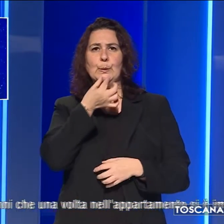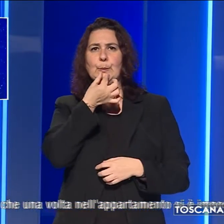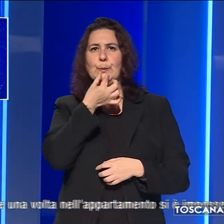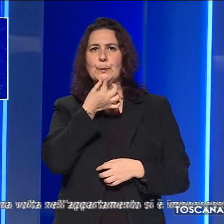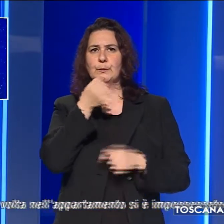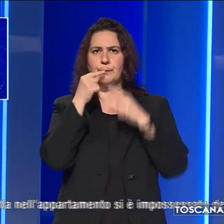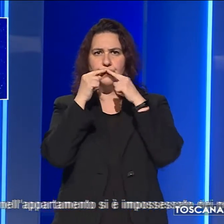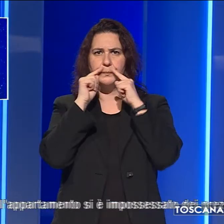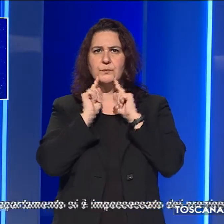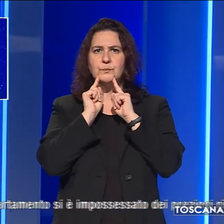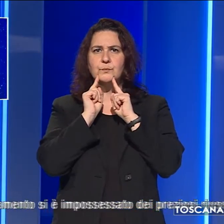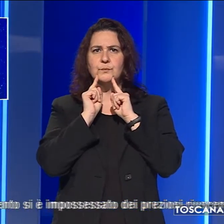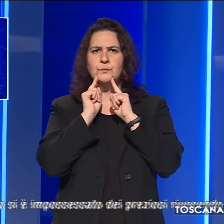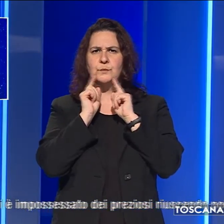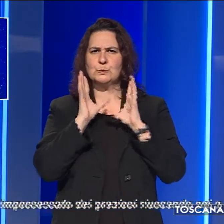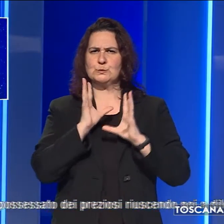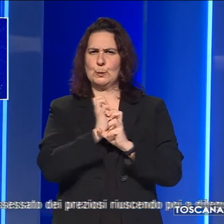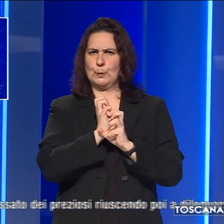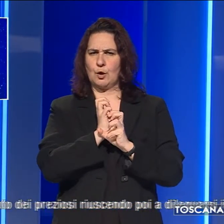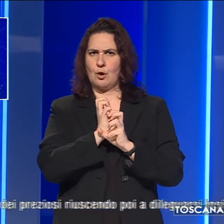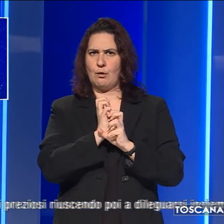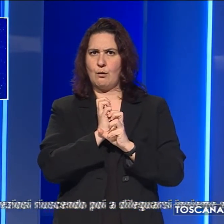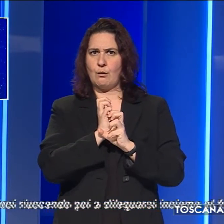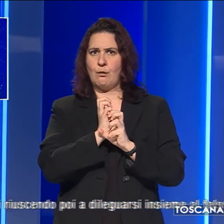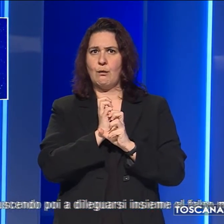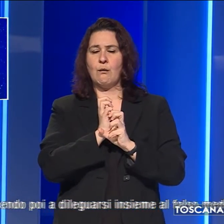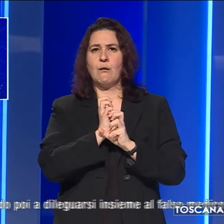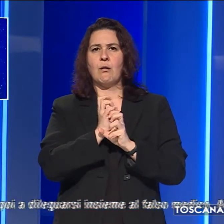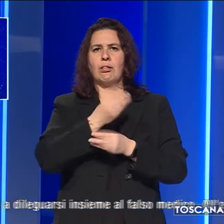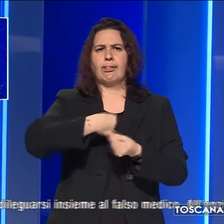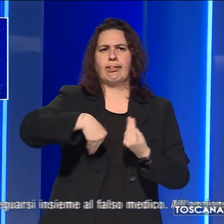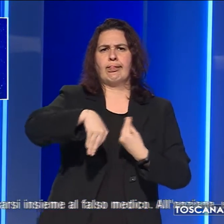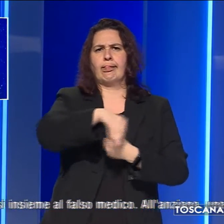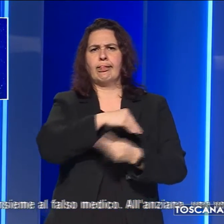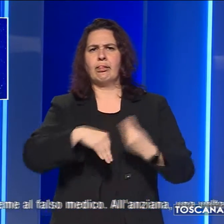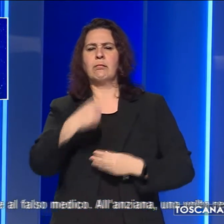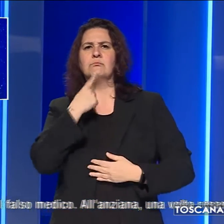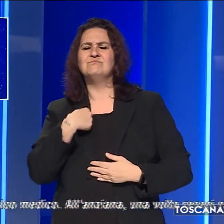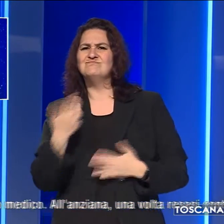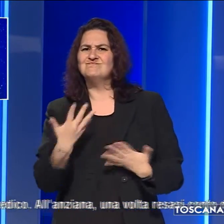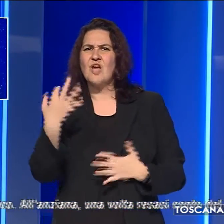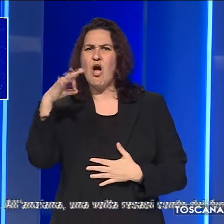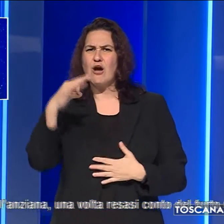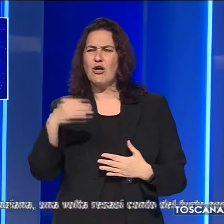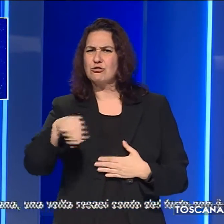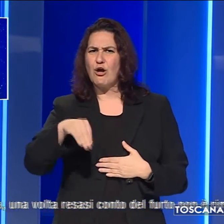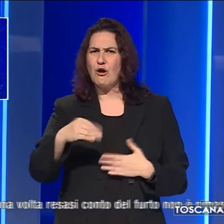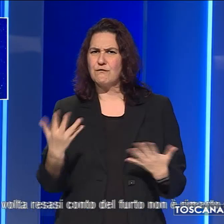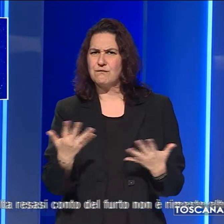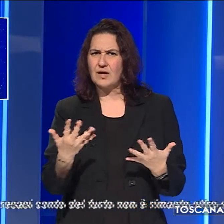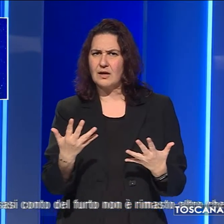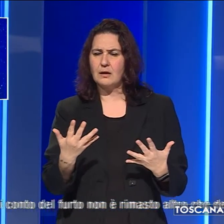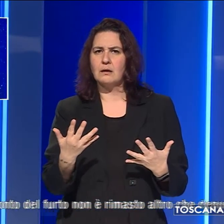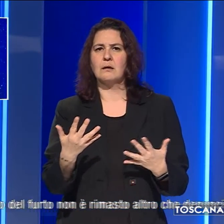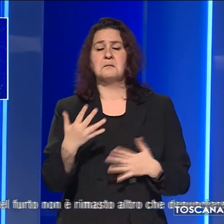e baffi scuri, si è fatto indicare con una scusa dove l'anziana tenesse l'oro. A quel